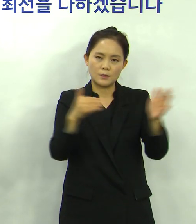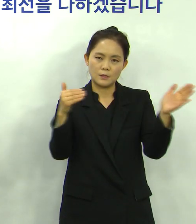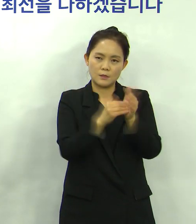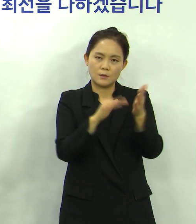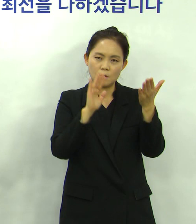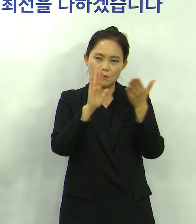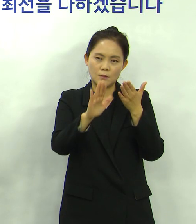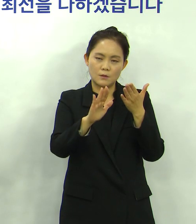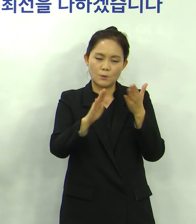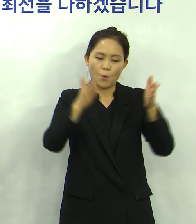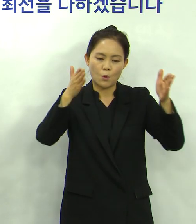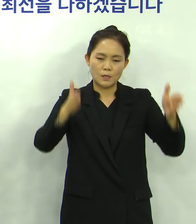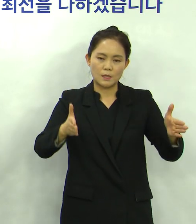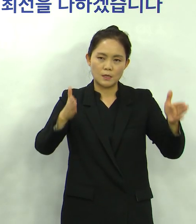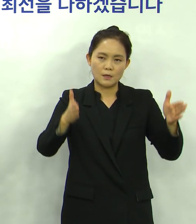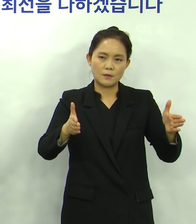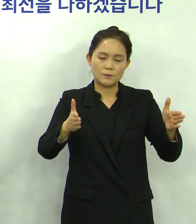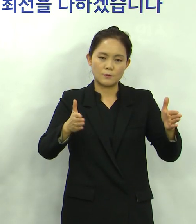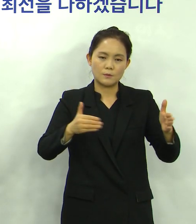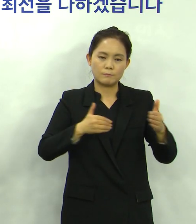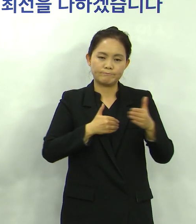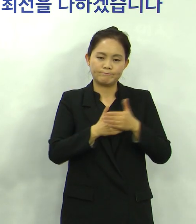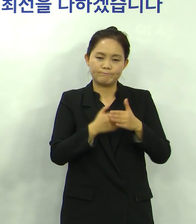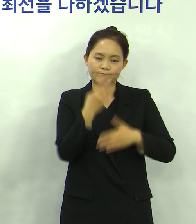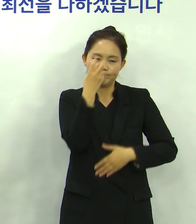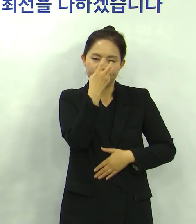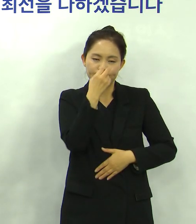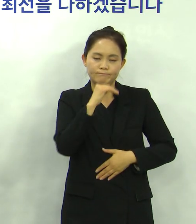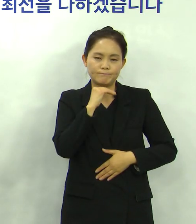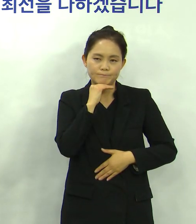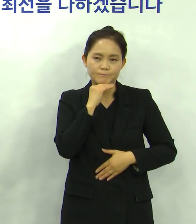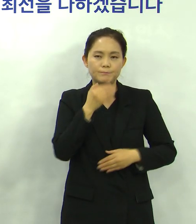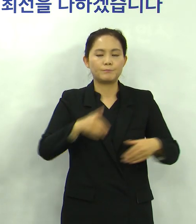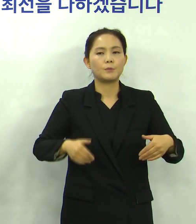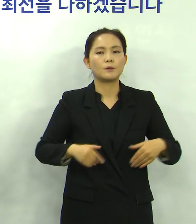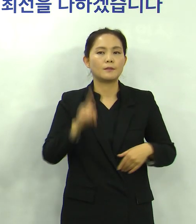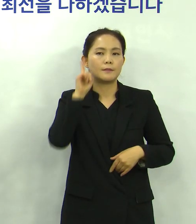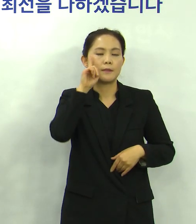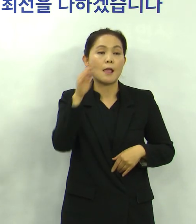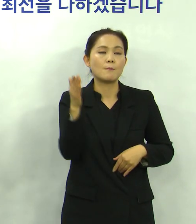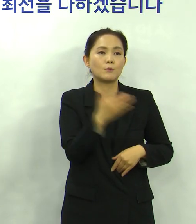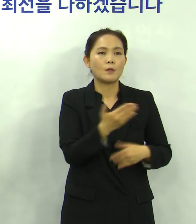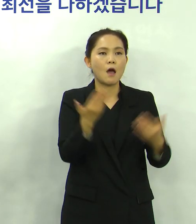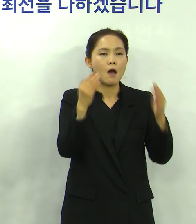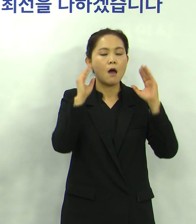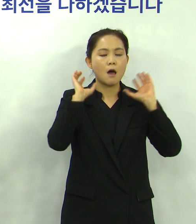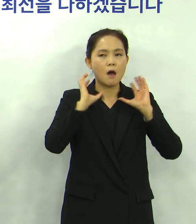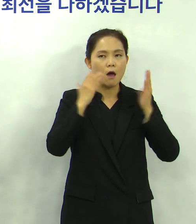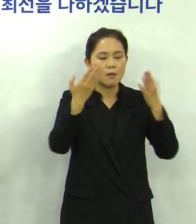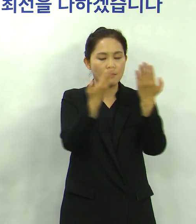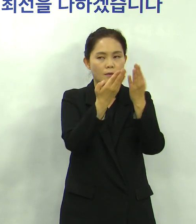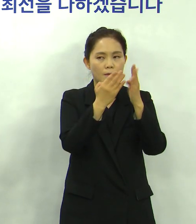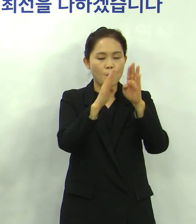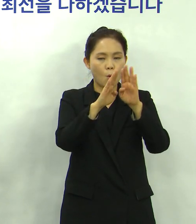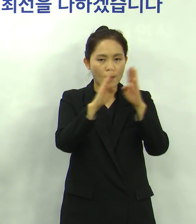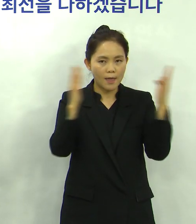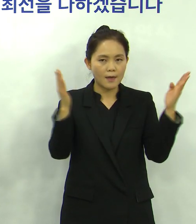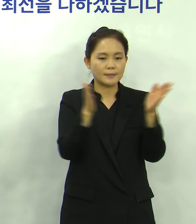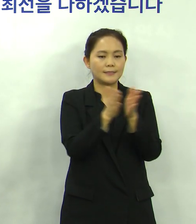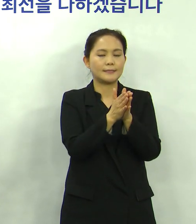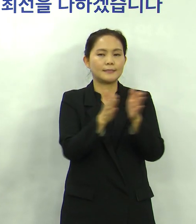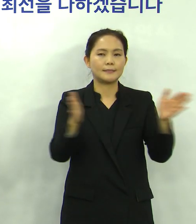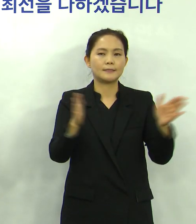일정 기간은 경계를 유지해야 합니다 특히 내일부터는 우리 아이들의 개학이 단계적으로 시작되는 만큼